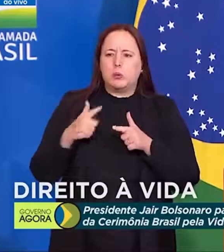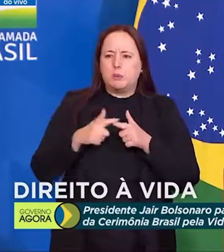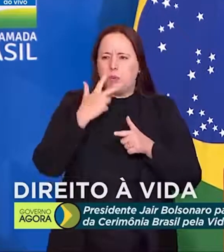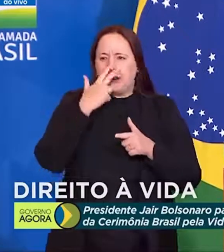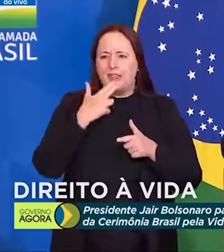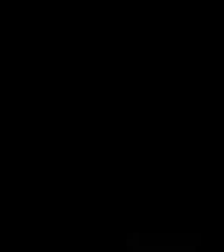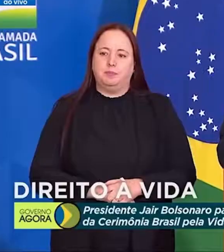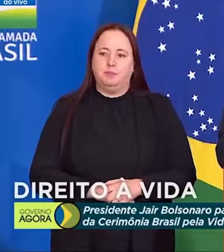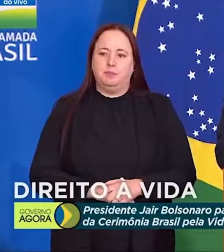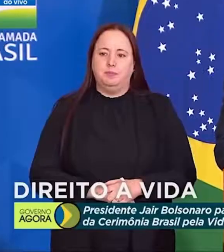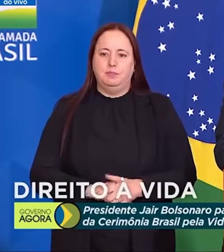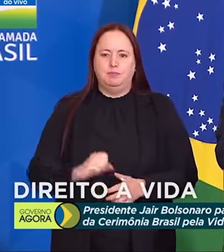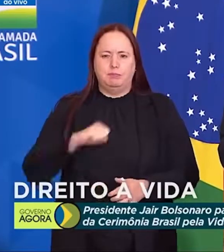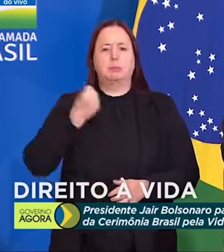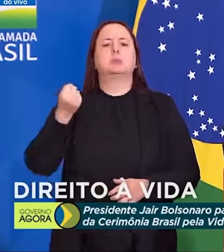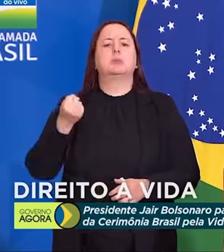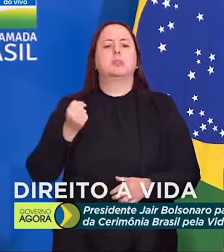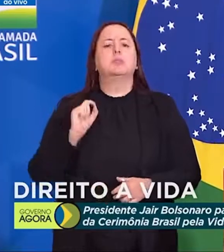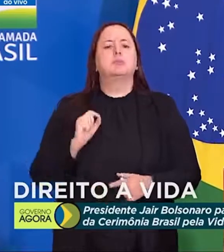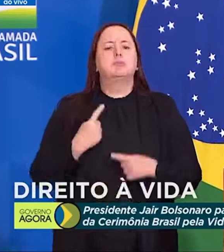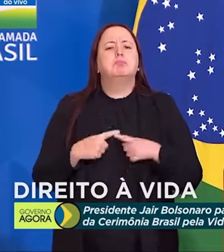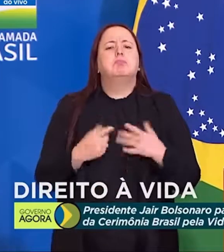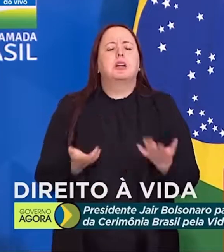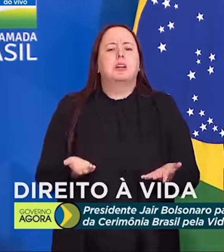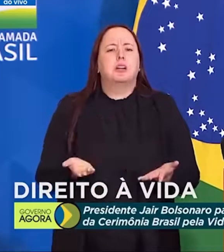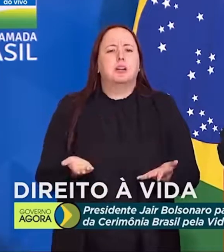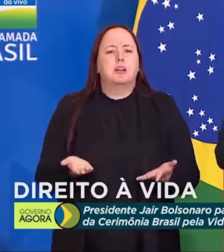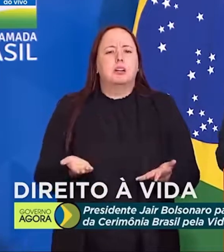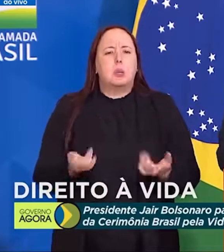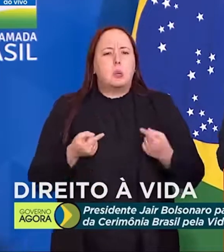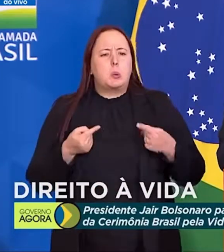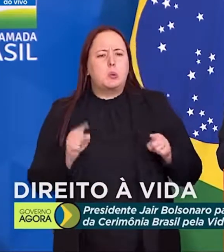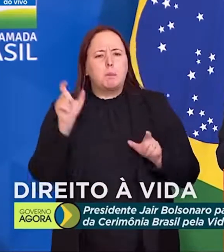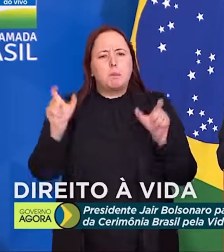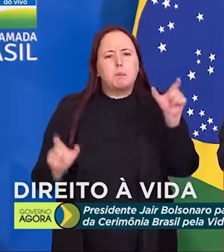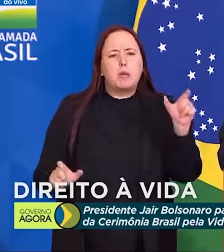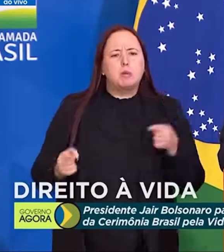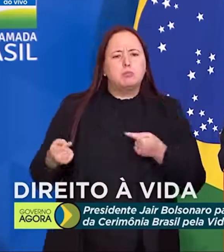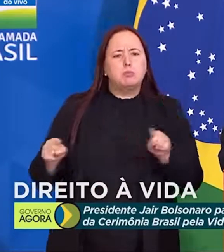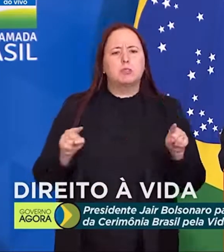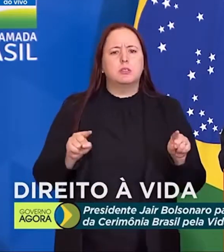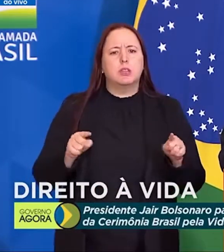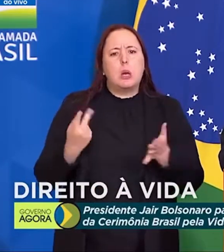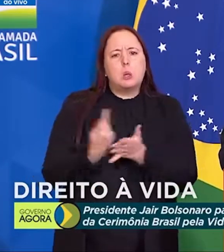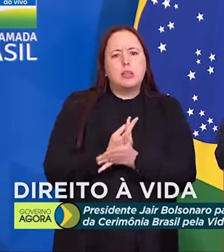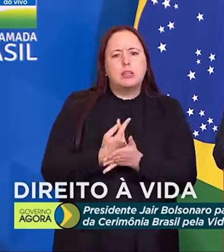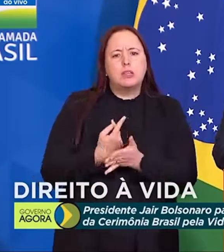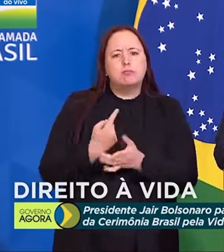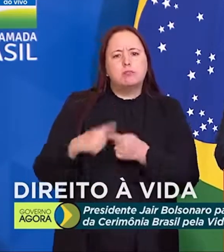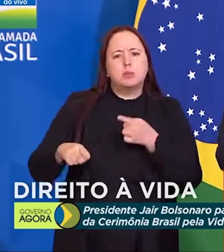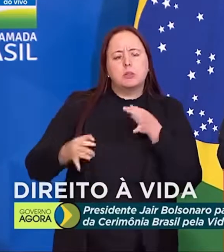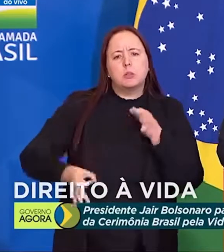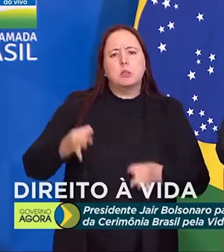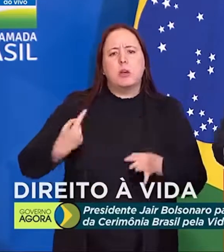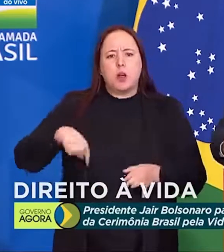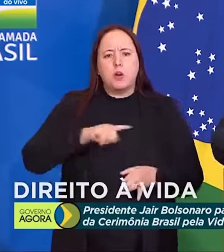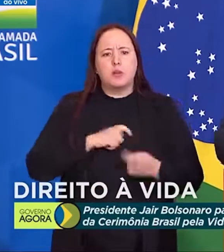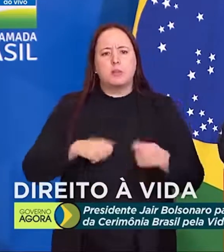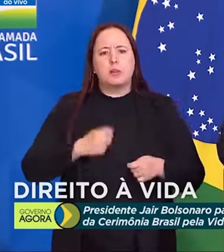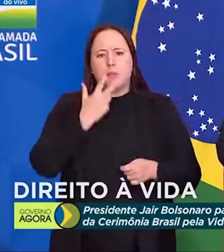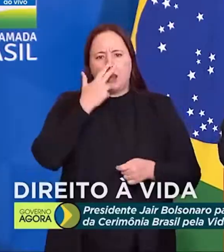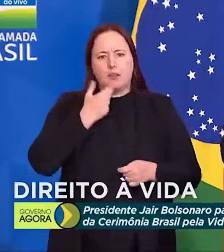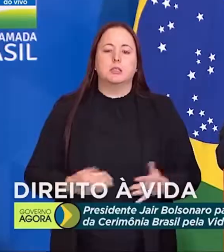injustiça. E não interessa contra quem seja esse ato de injustiça. Nós temos que nos